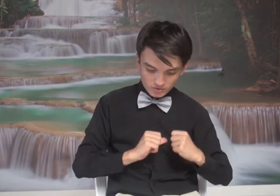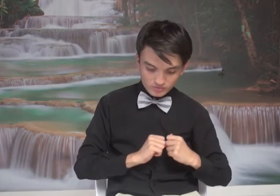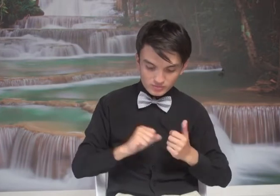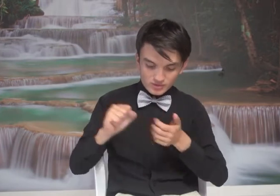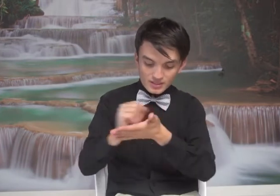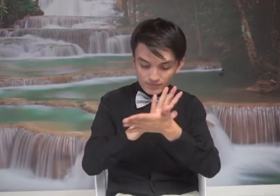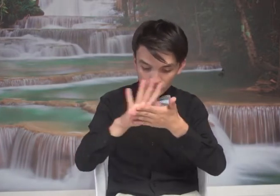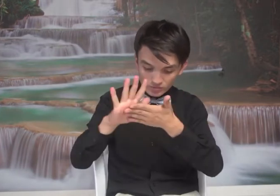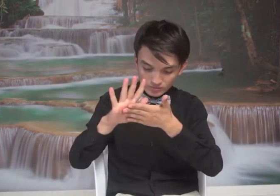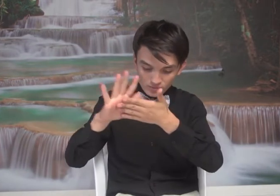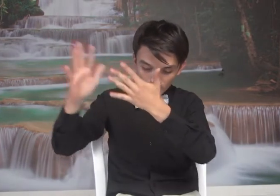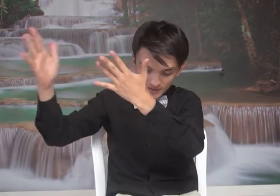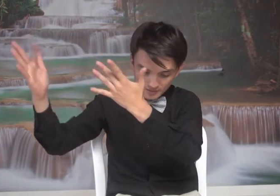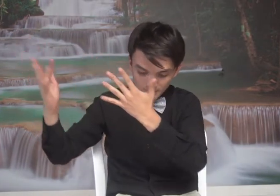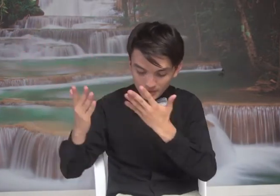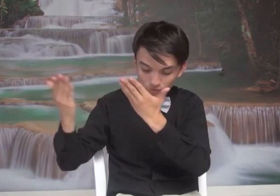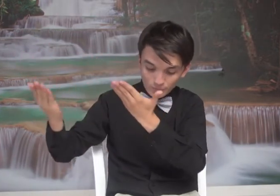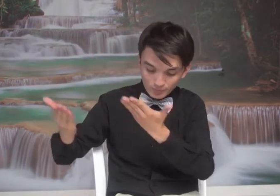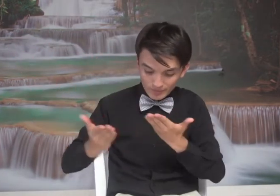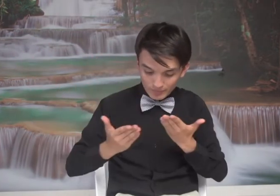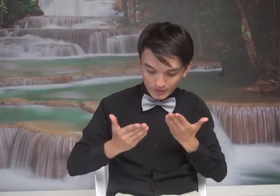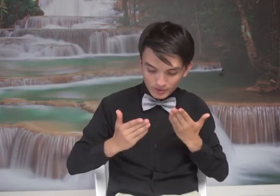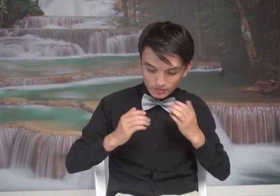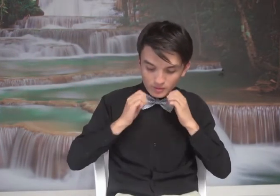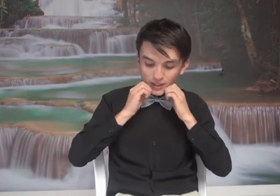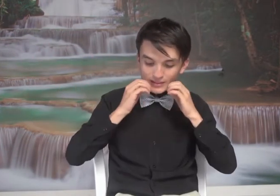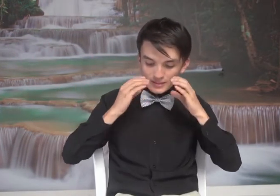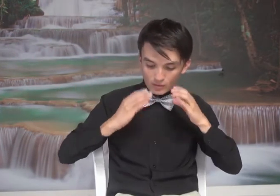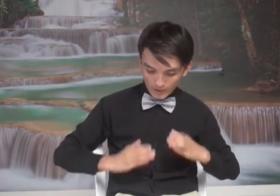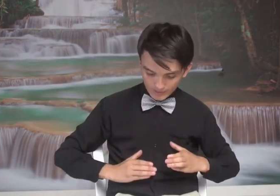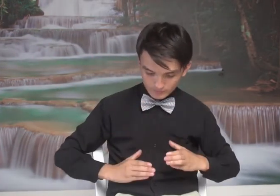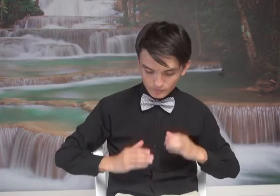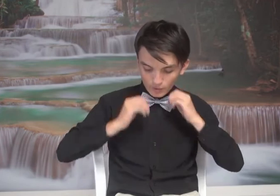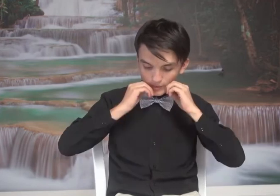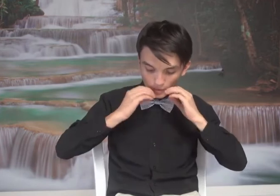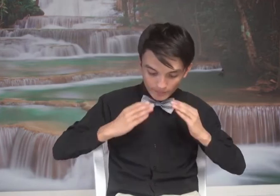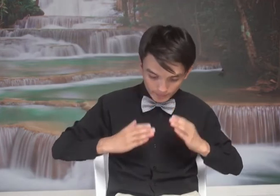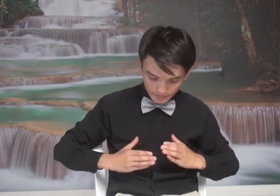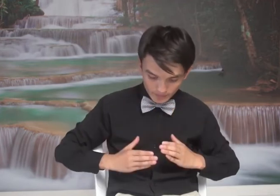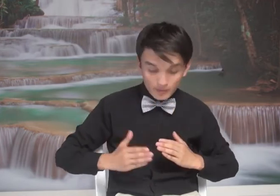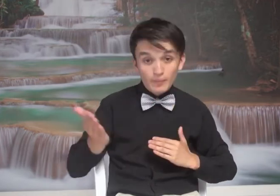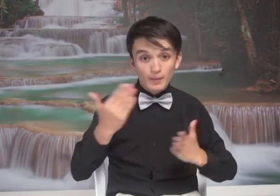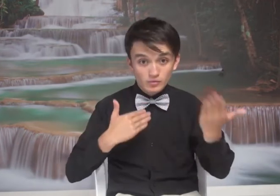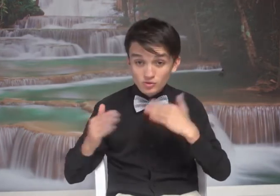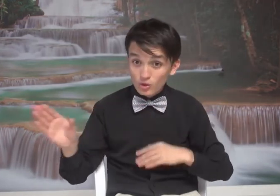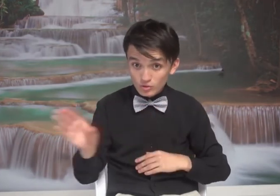Santo Espíritu bienvenido a este lugar o a un cuerpo vamos todos